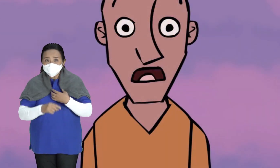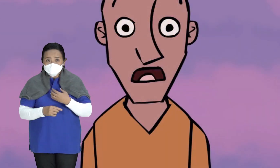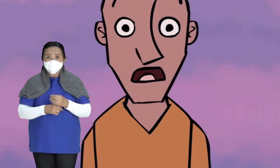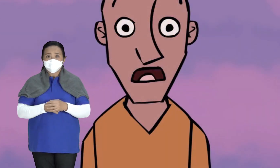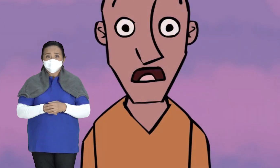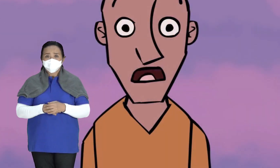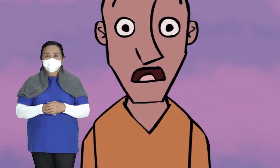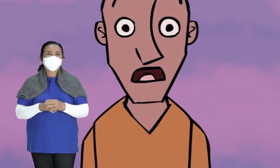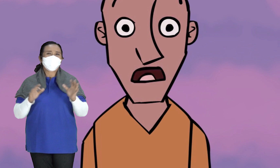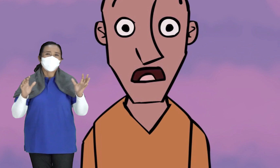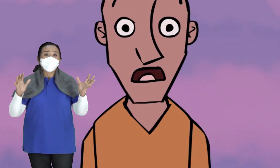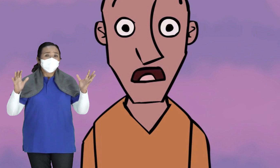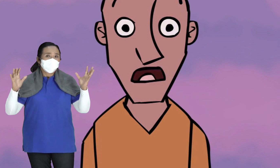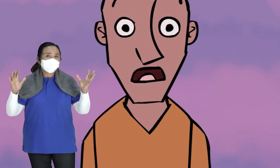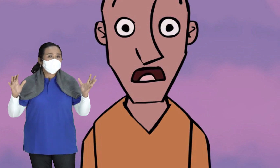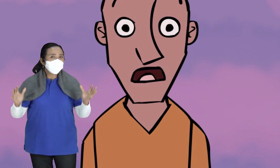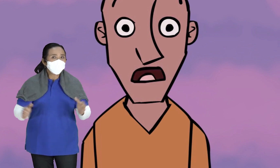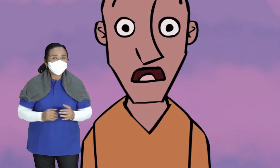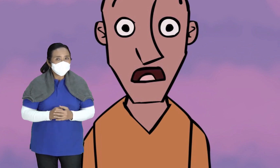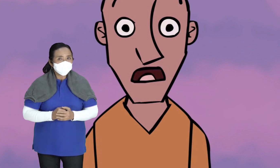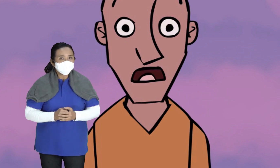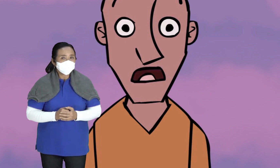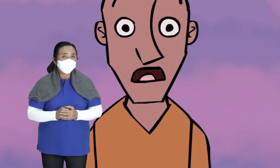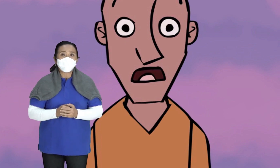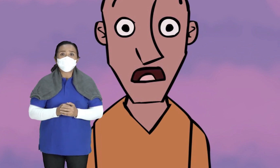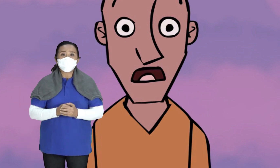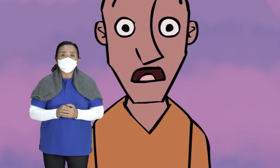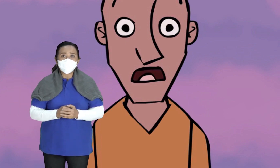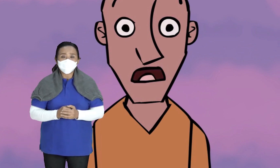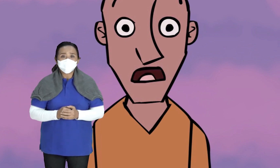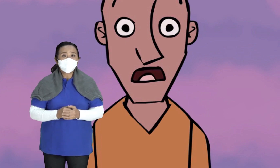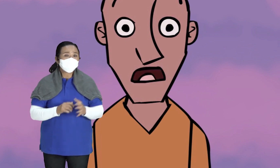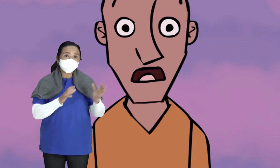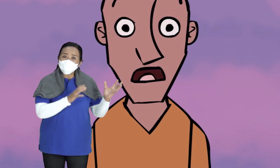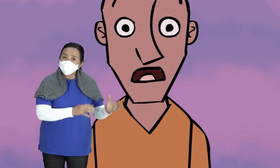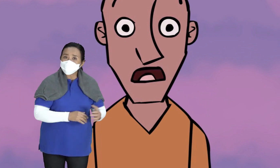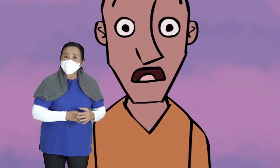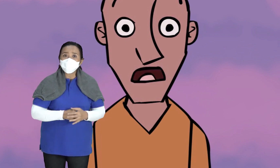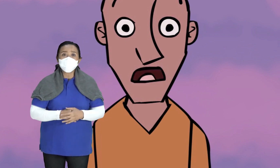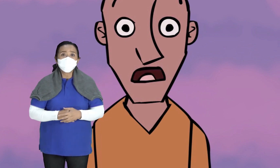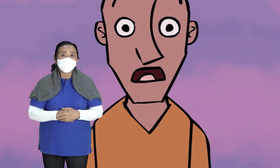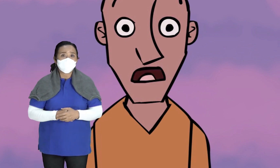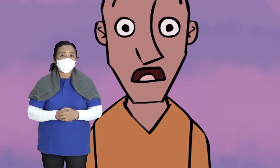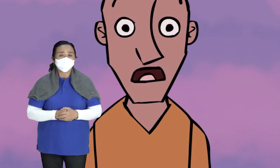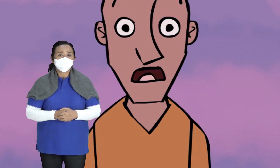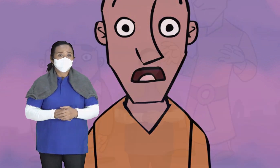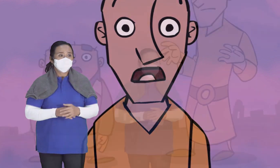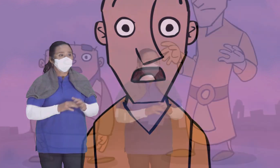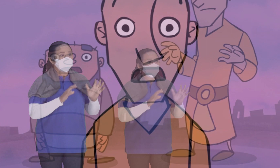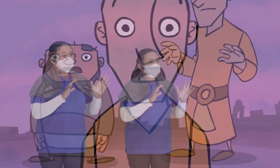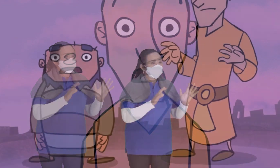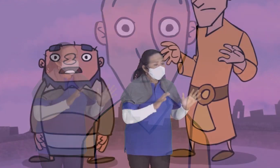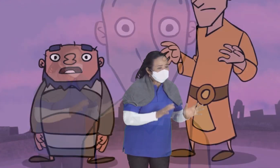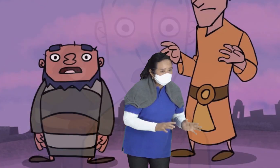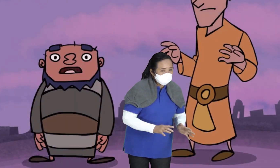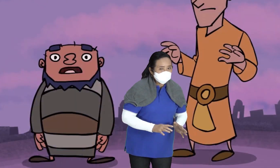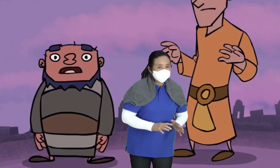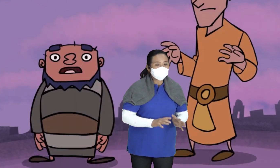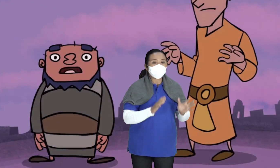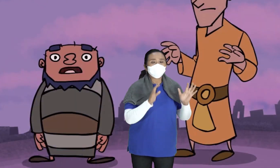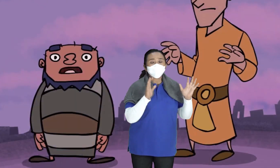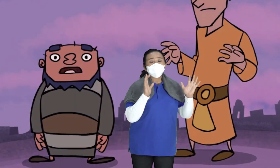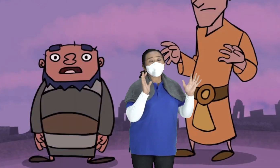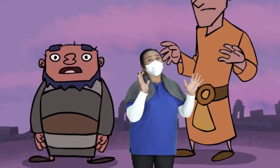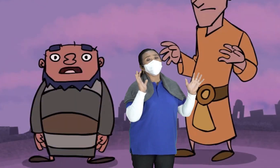Udah diem deh Nah Selanjutnya Nabi Elia Berkata lagi Kepada Elisa Elisa